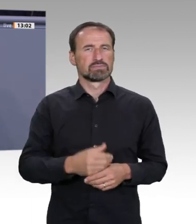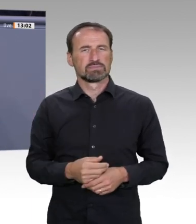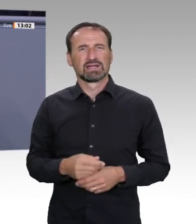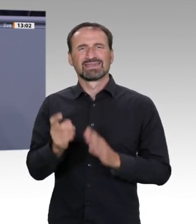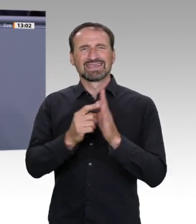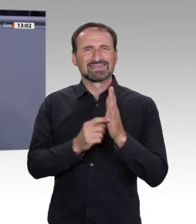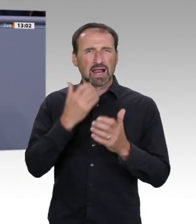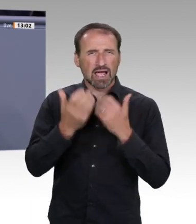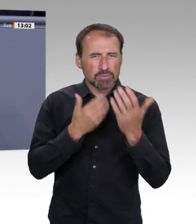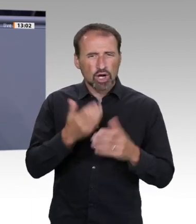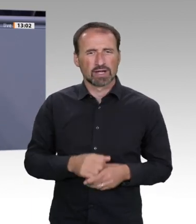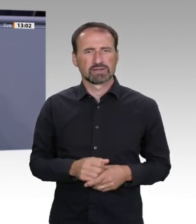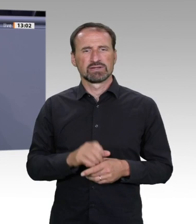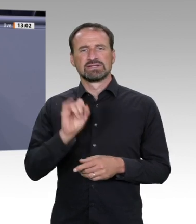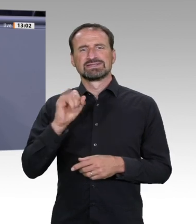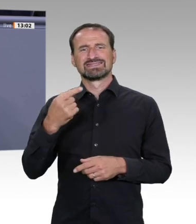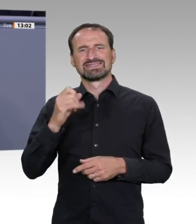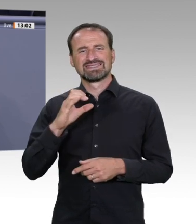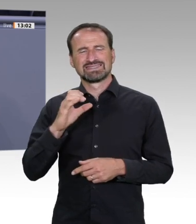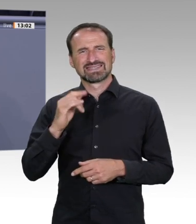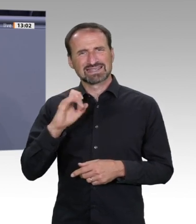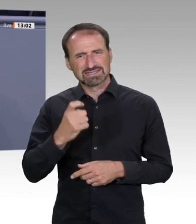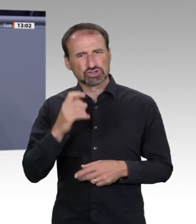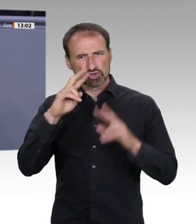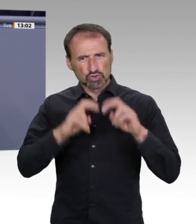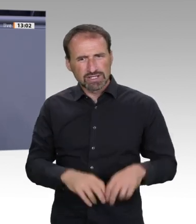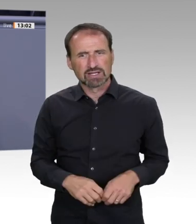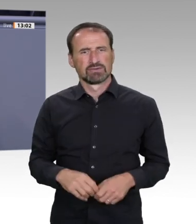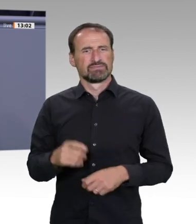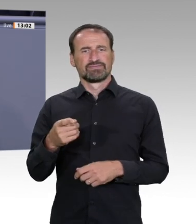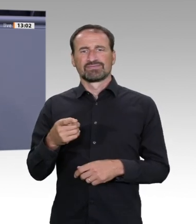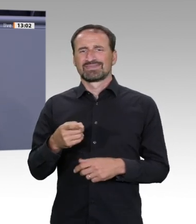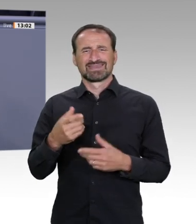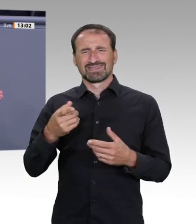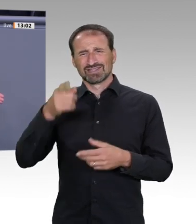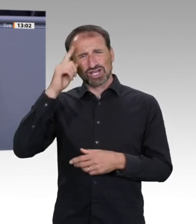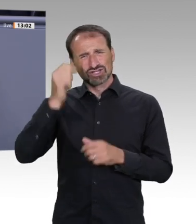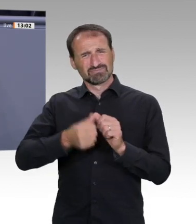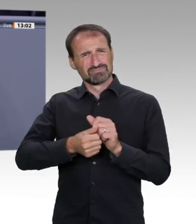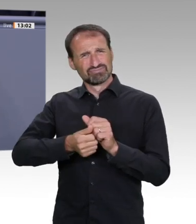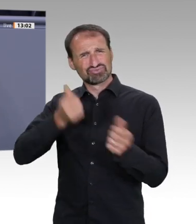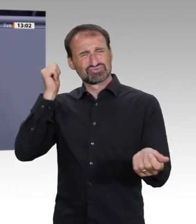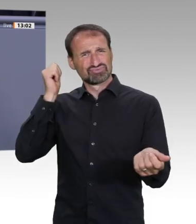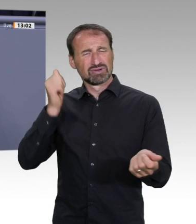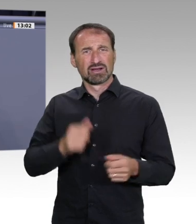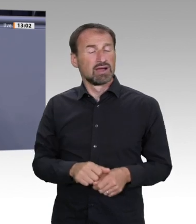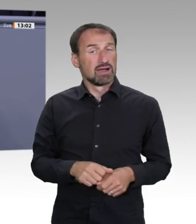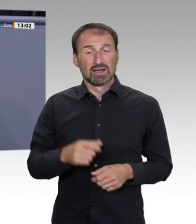Bitkom-Umfrage, Deutschland ist Schlüsselicht beim digitalen Lernen, Absturz um 52 Plätze,